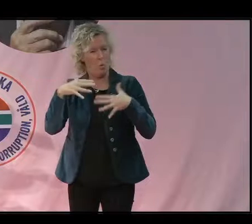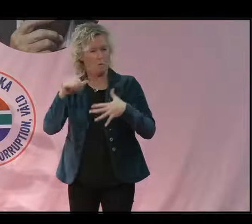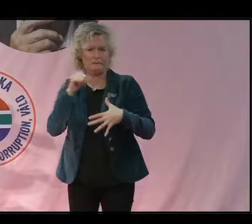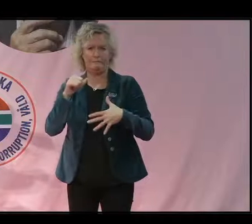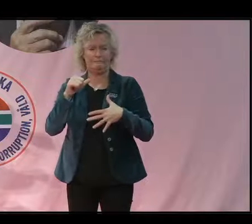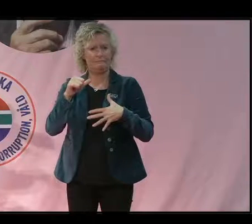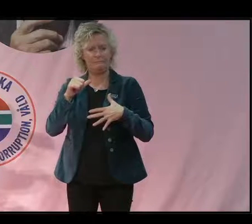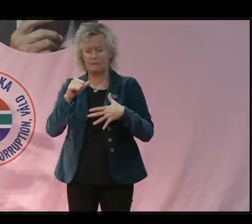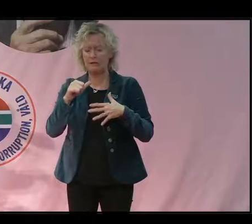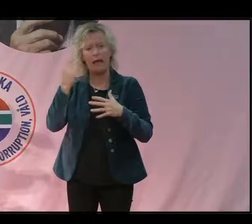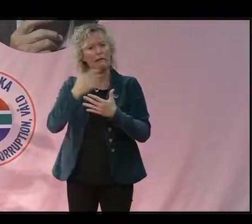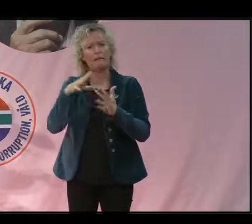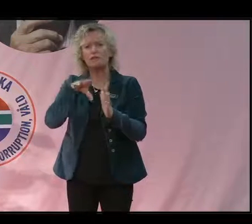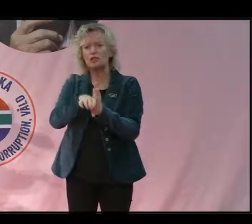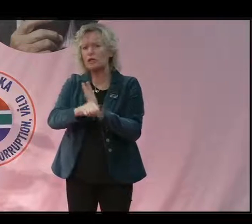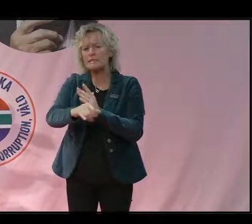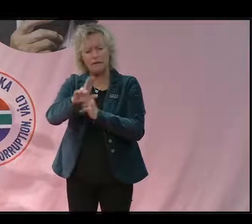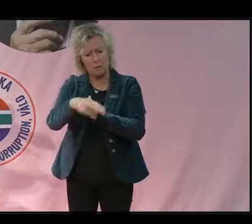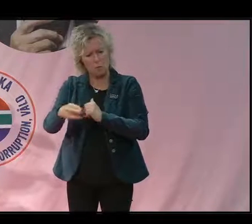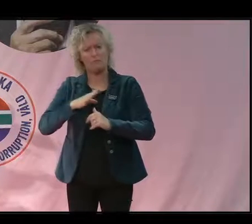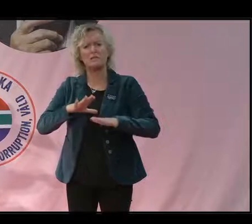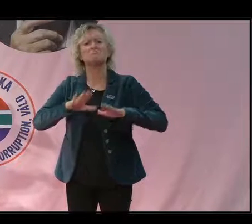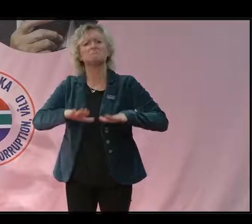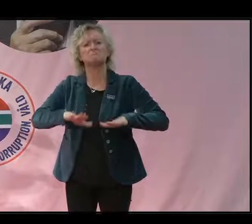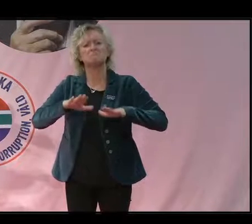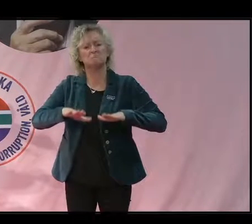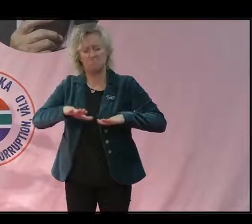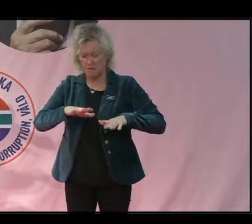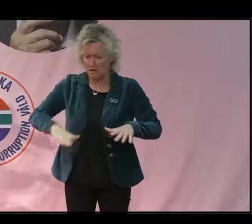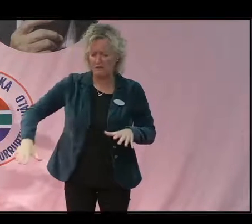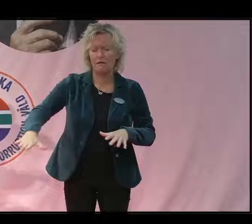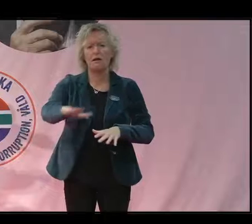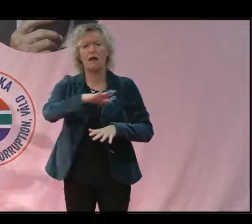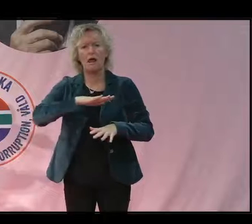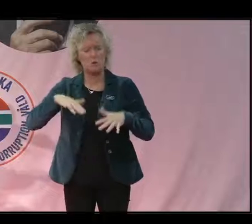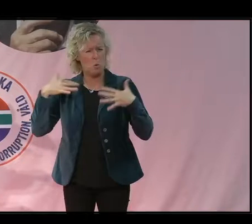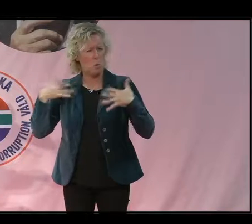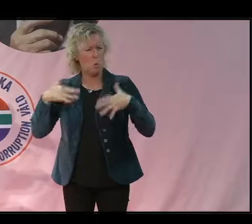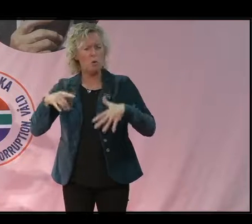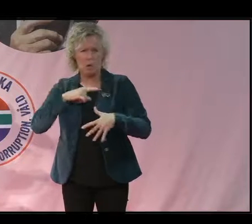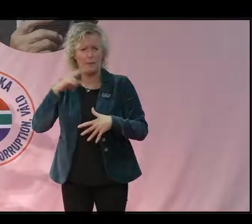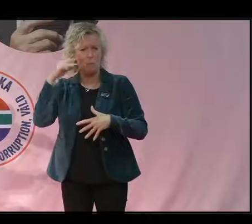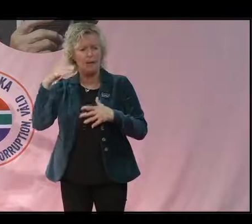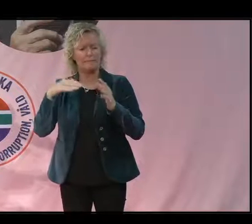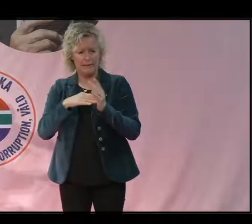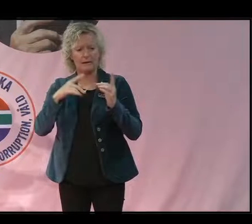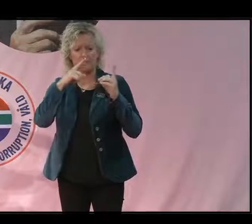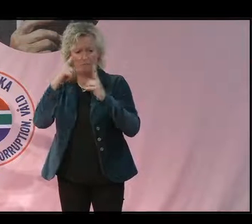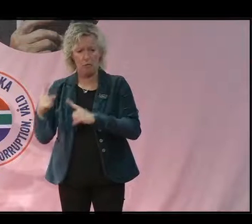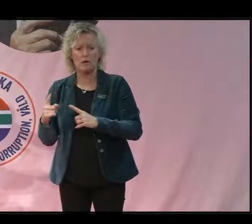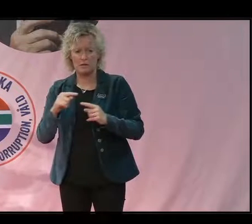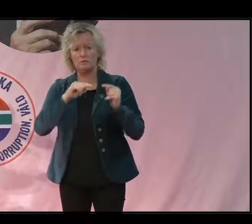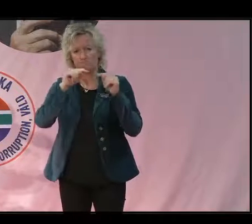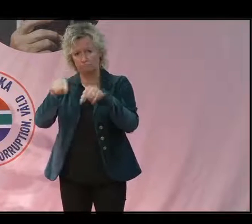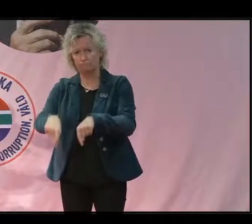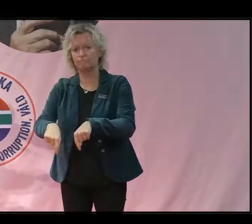Så det bryts inte ner utan det finns kvar i alla de här. Så det är massor med problem för befolkningen som kommer i kläm